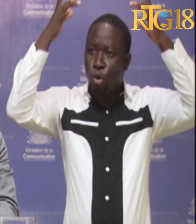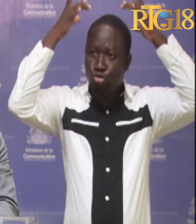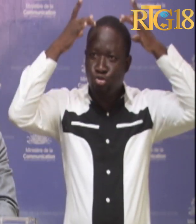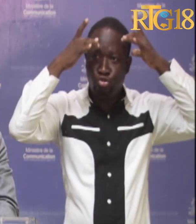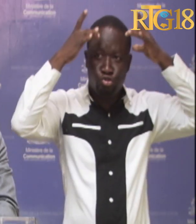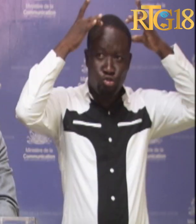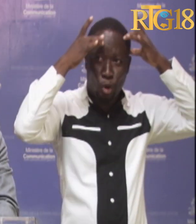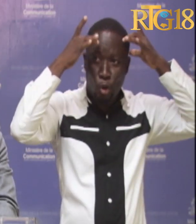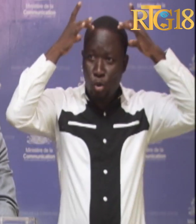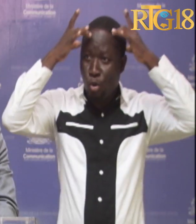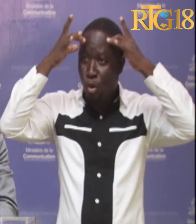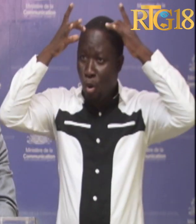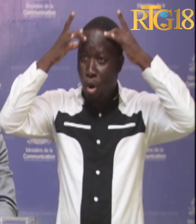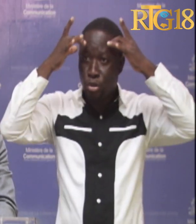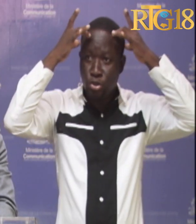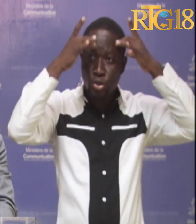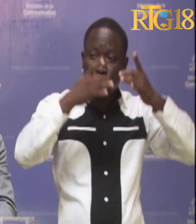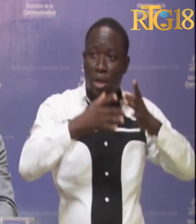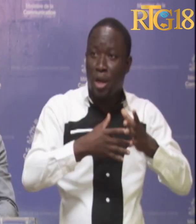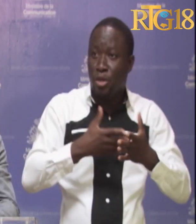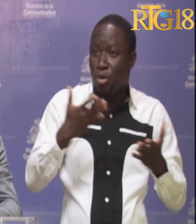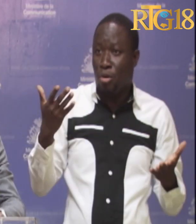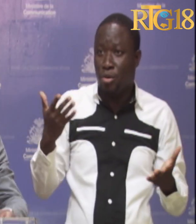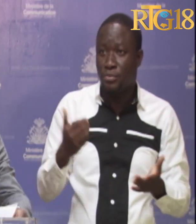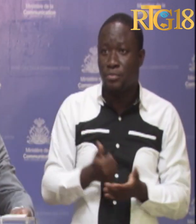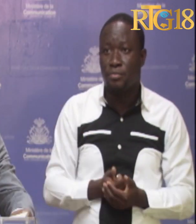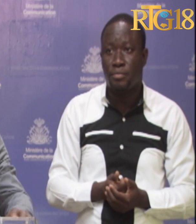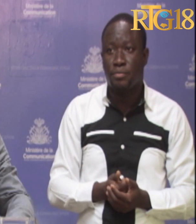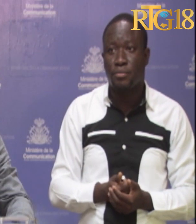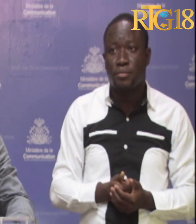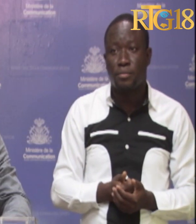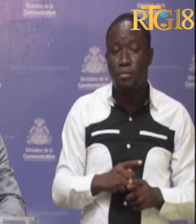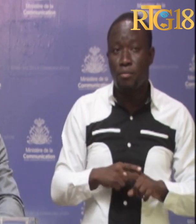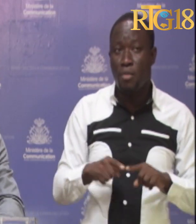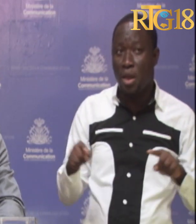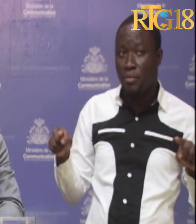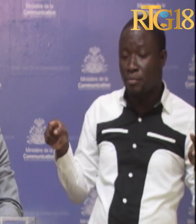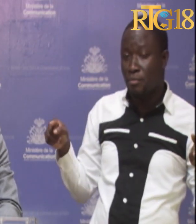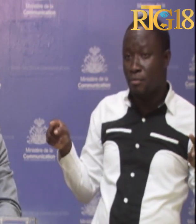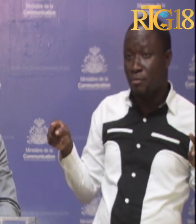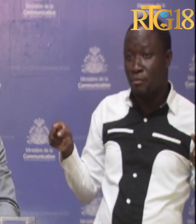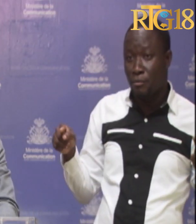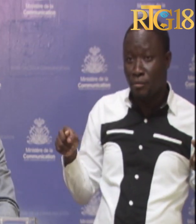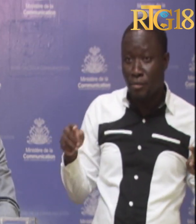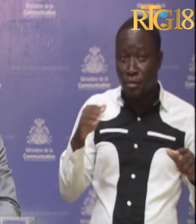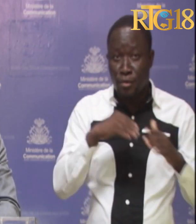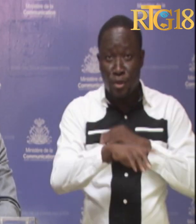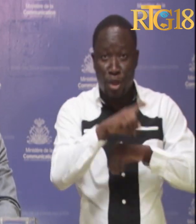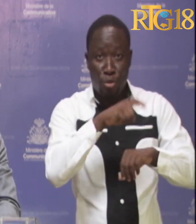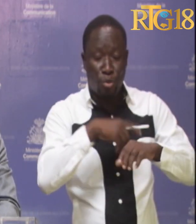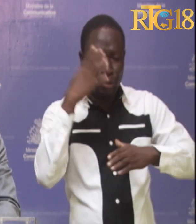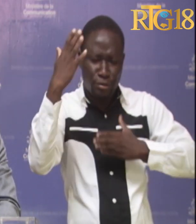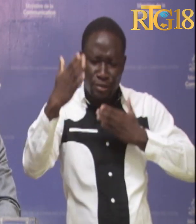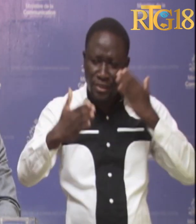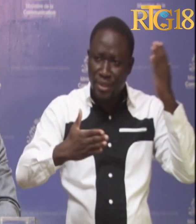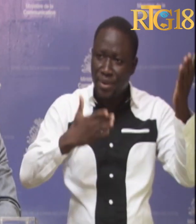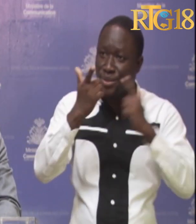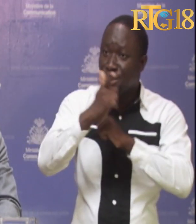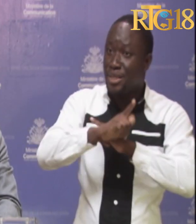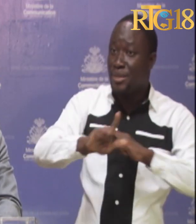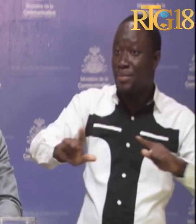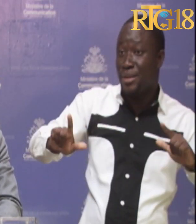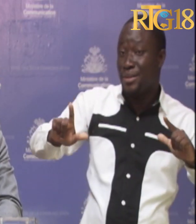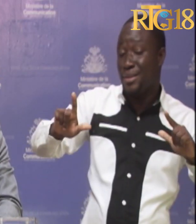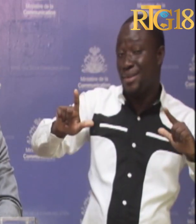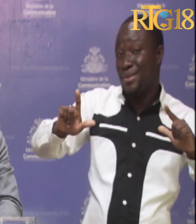de laurier d'or en guise de félicitations. Cependant, dans ce contexte de célébration de la liberté de la presse,